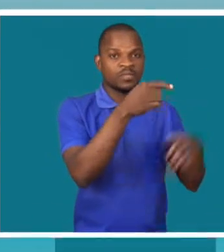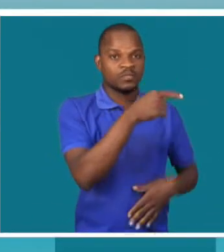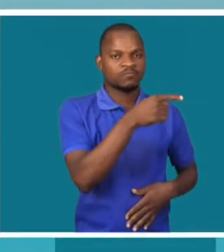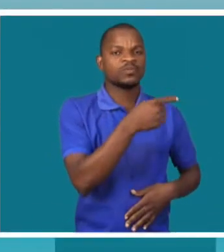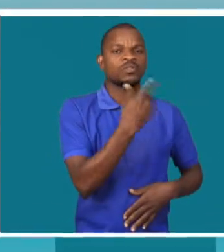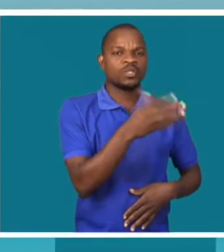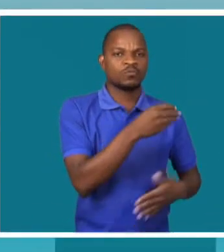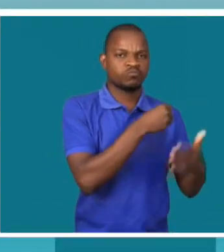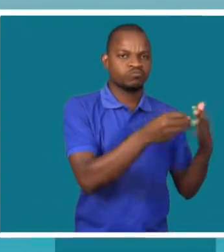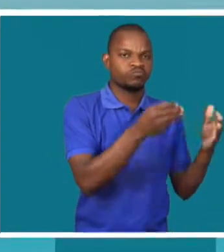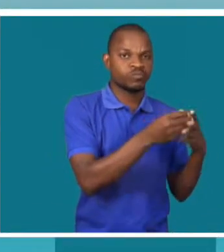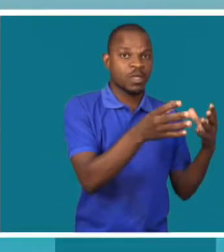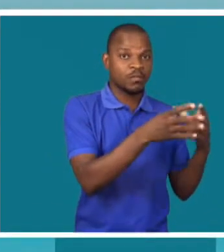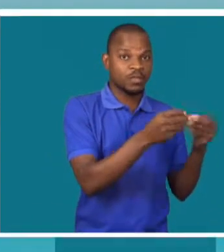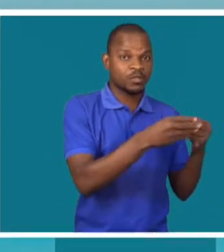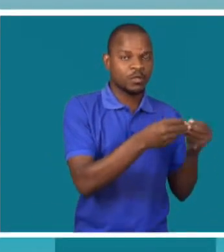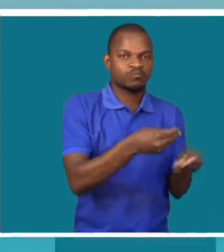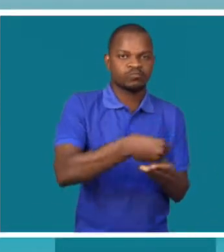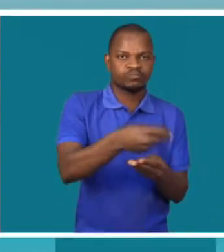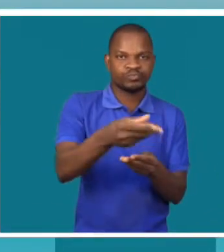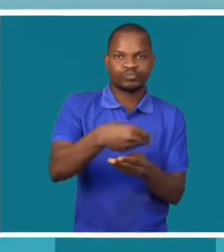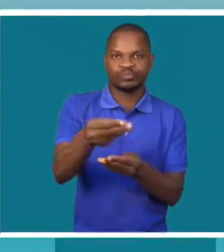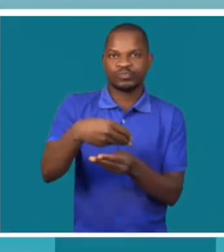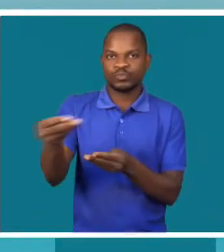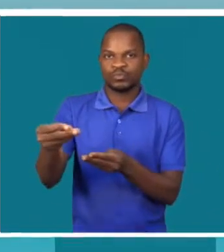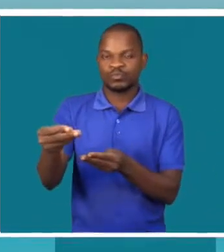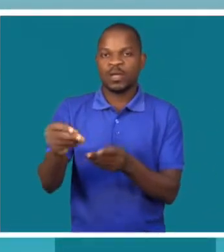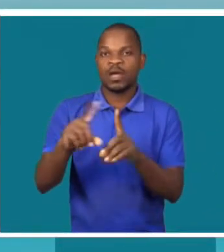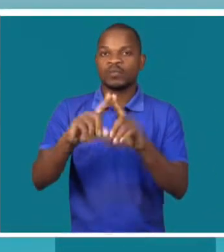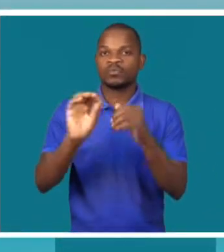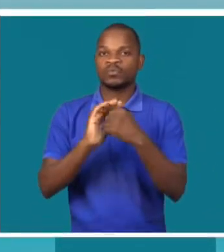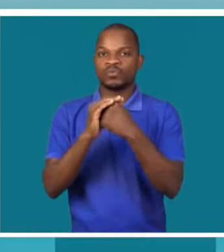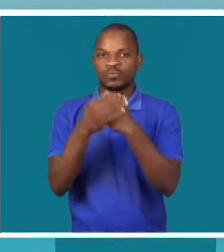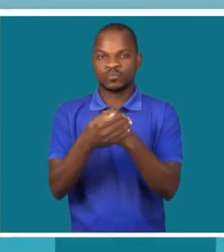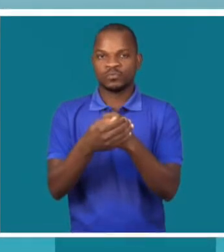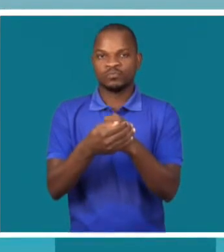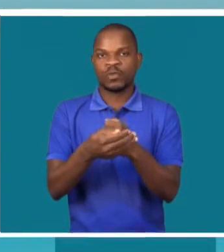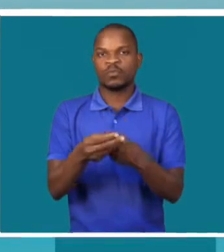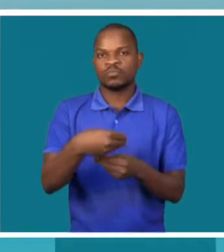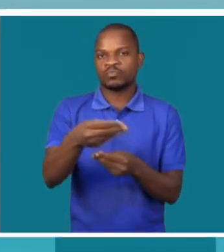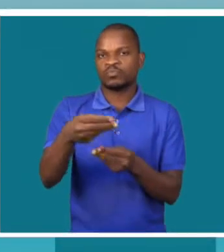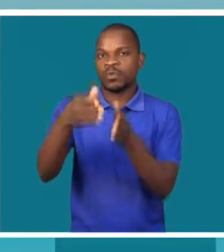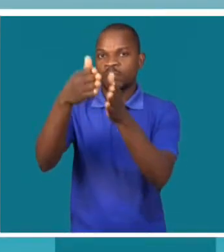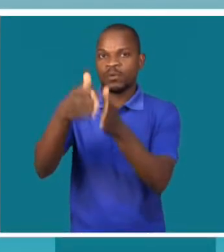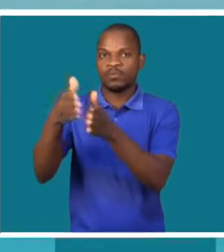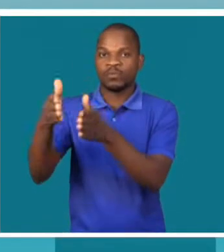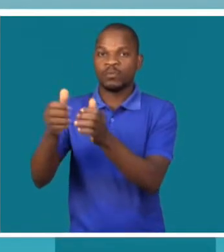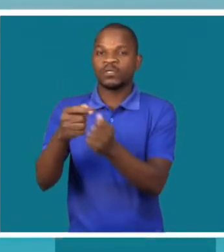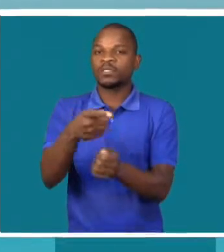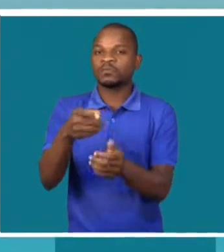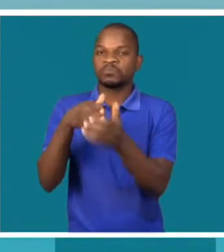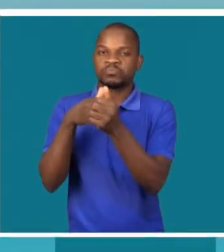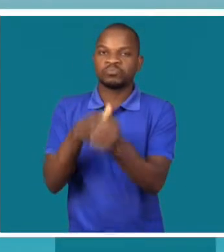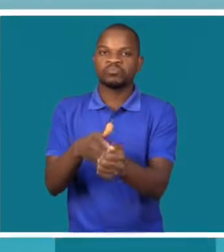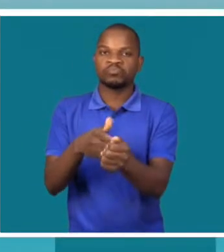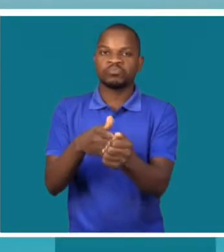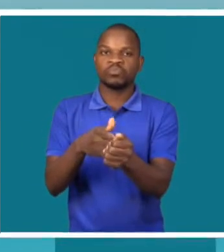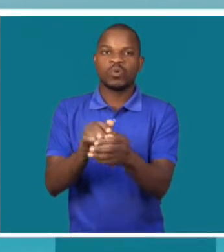de segurança e o trabalhador não faz uso desse equipamento. Às vezes diz, não ponho a